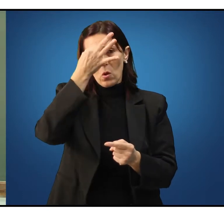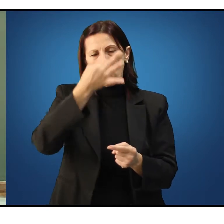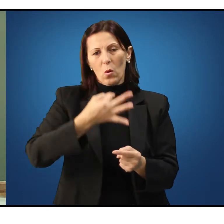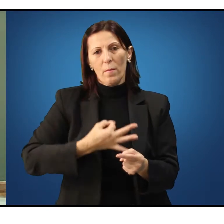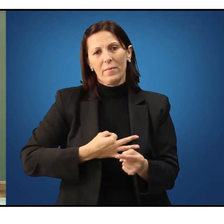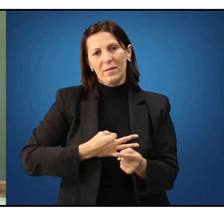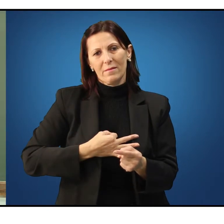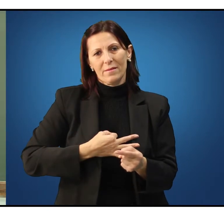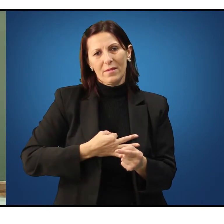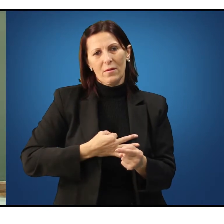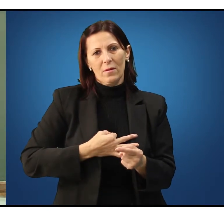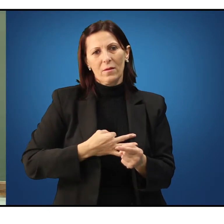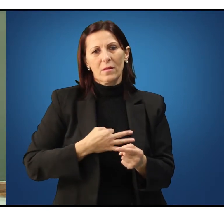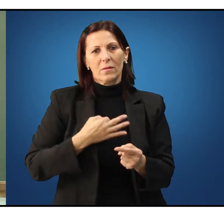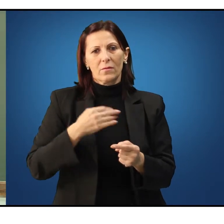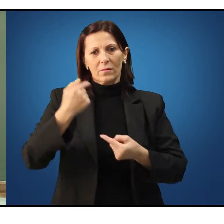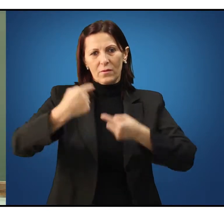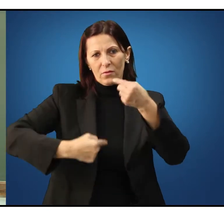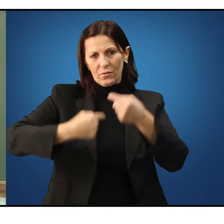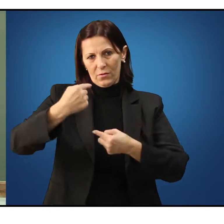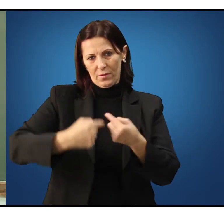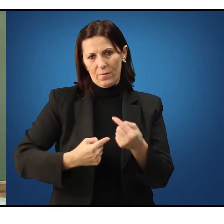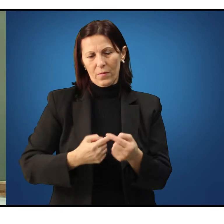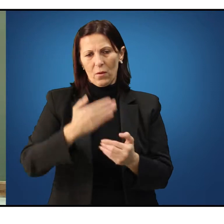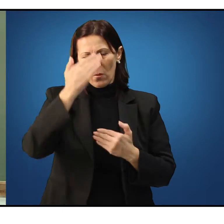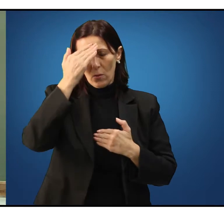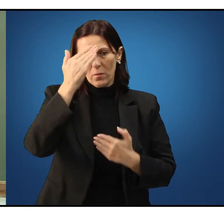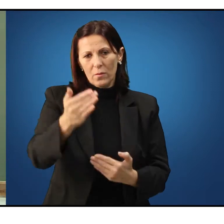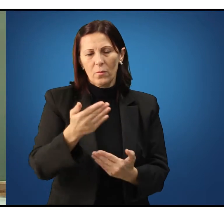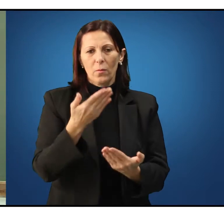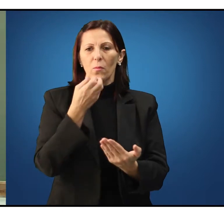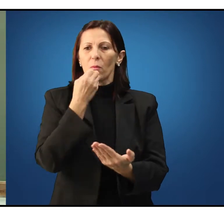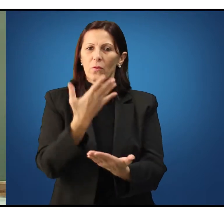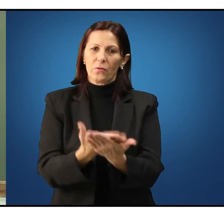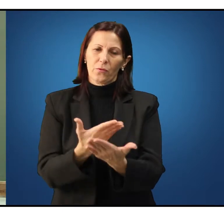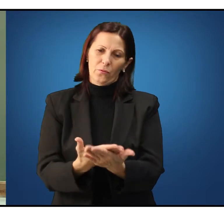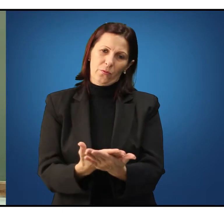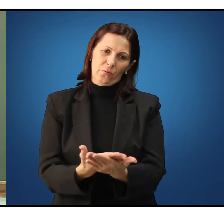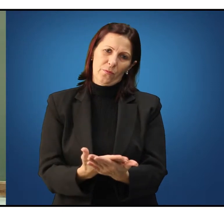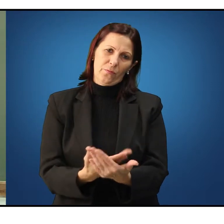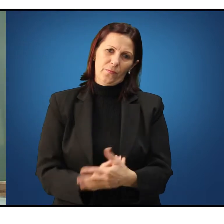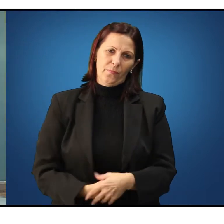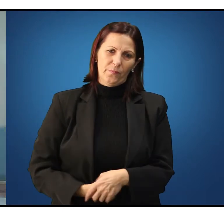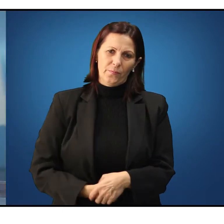a adequação do nosso debate. Obrigado, bons estudos a todos.